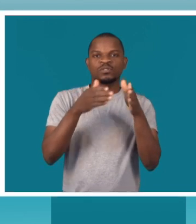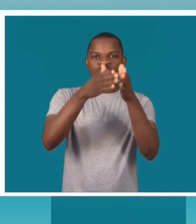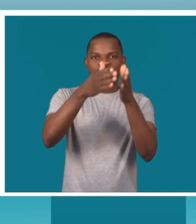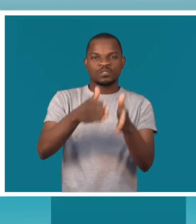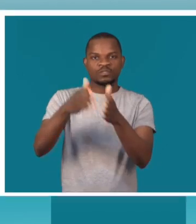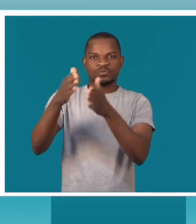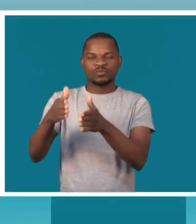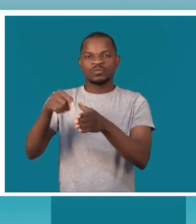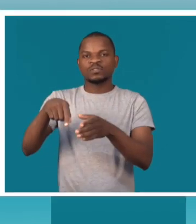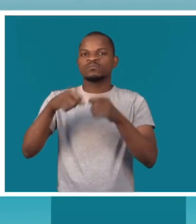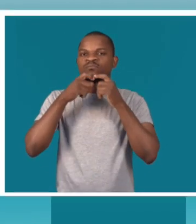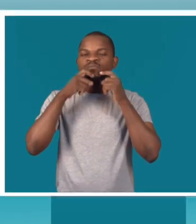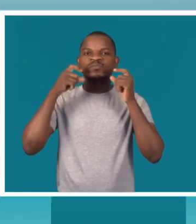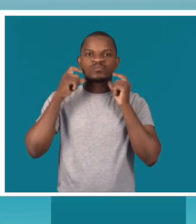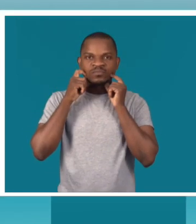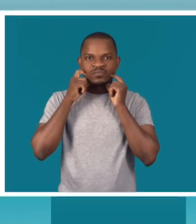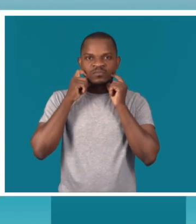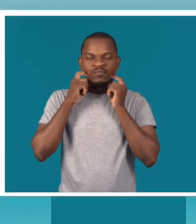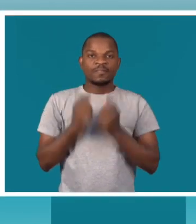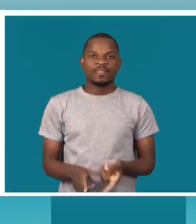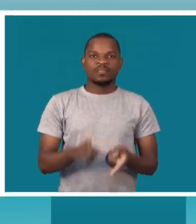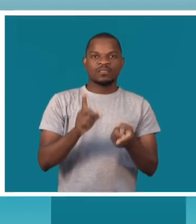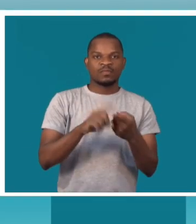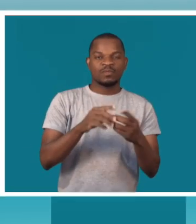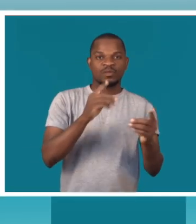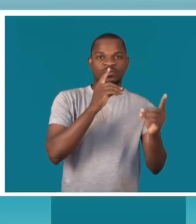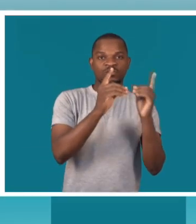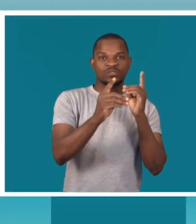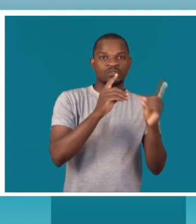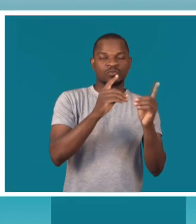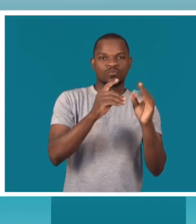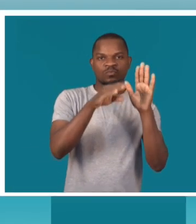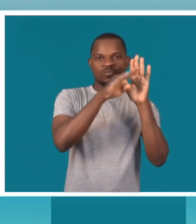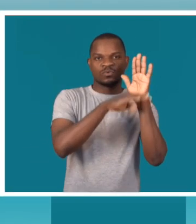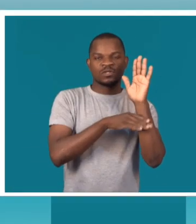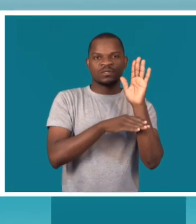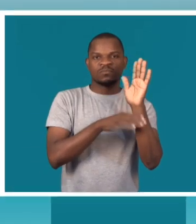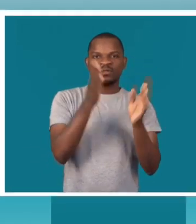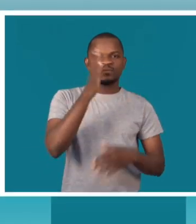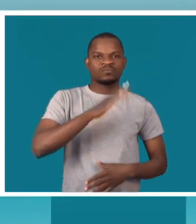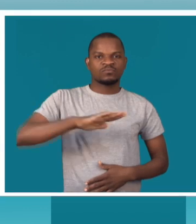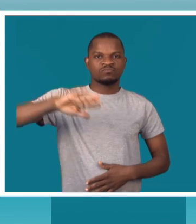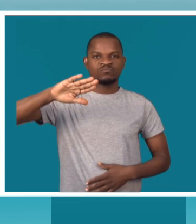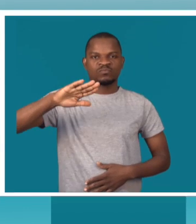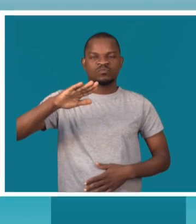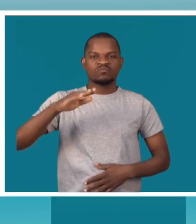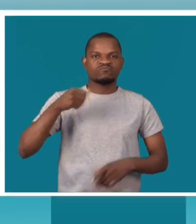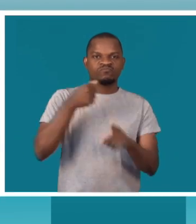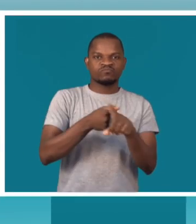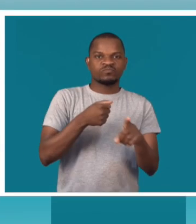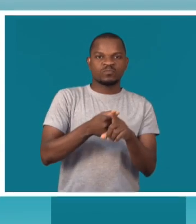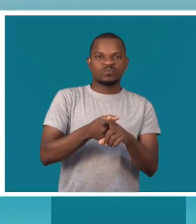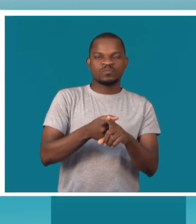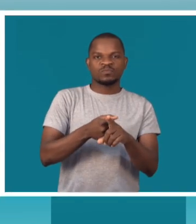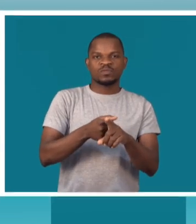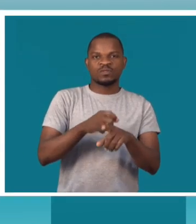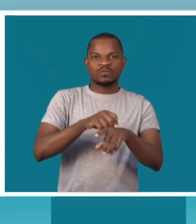cidadãos deste belo país. Já o diretor do Programa Nacional de Combate à Malária Moçambique, Baltazar